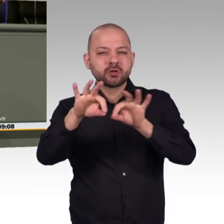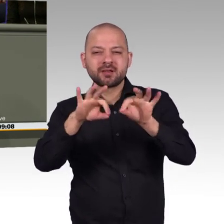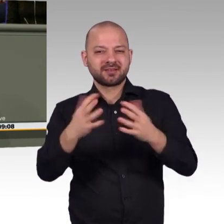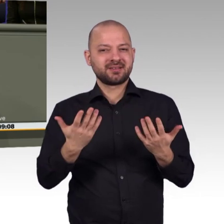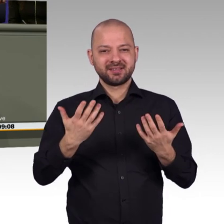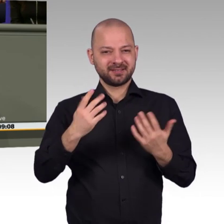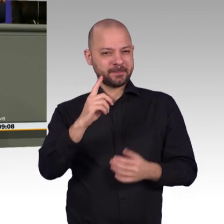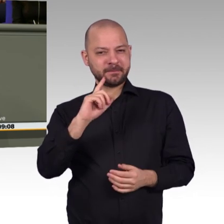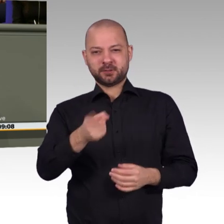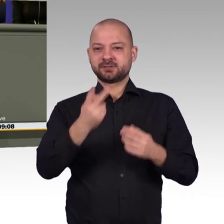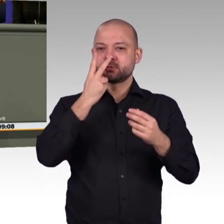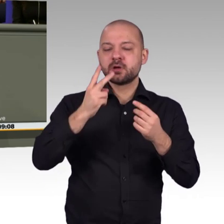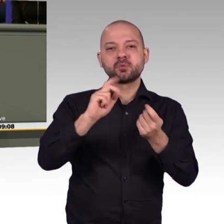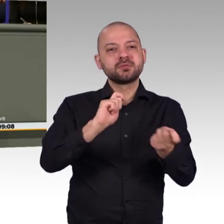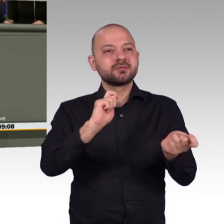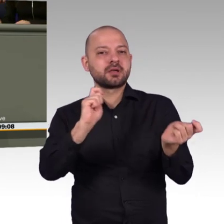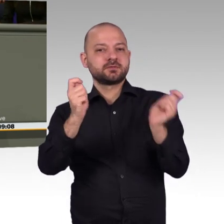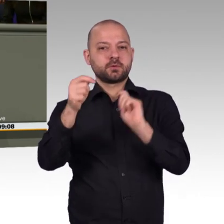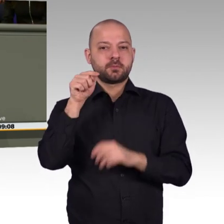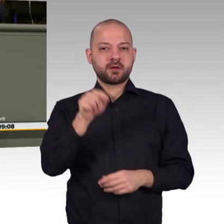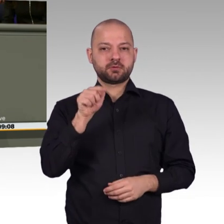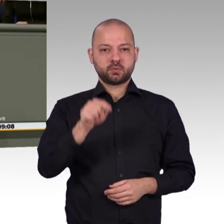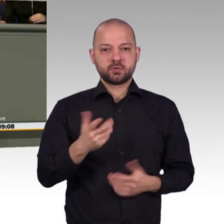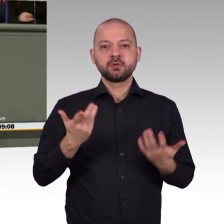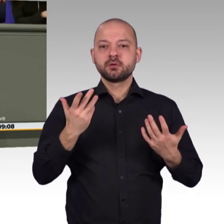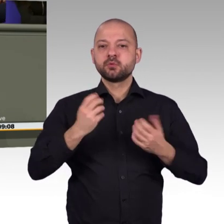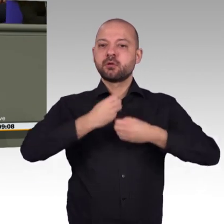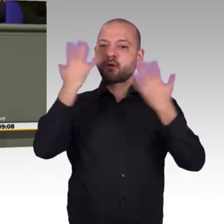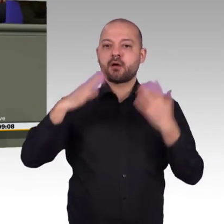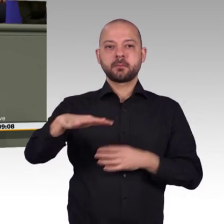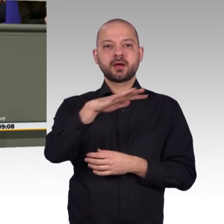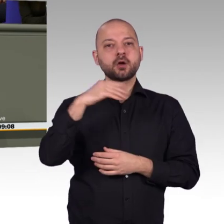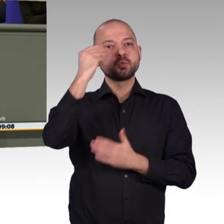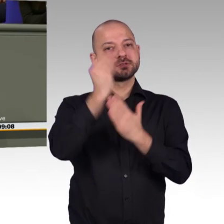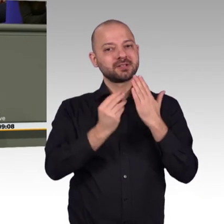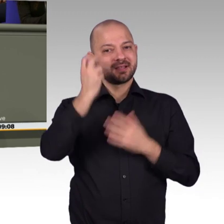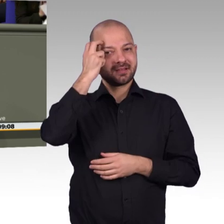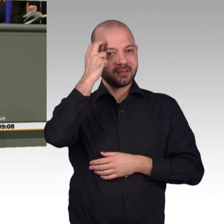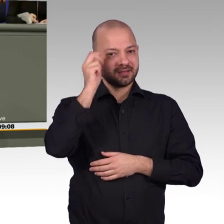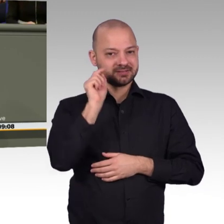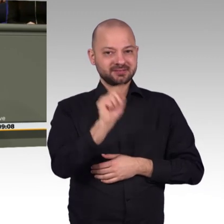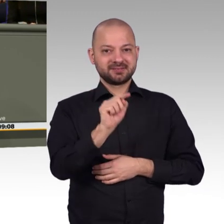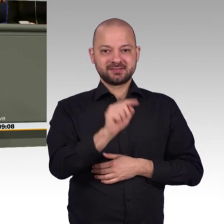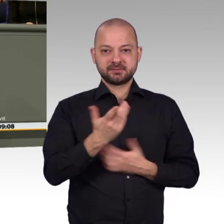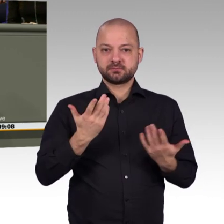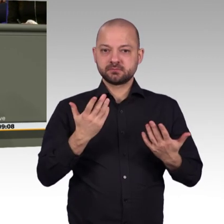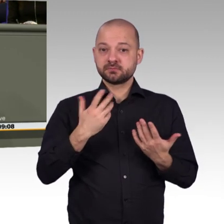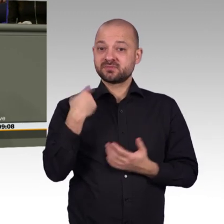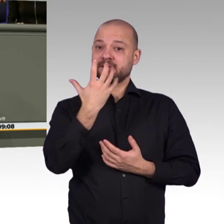Innovationstreiber, der jetzt schon Branchen und Märkte komplett umpflügt, keinen Stein auf dem anderen lässt. Und wir sind hier in der